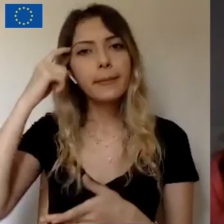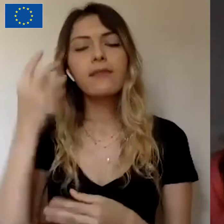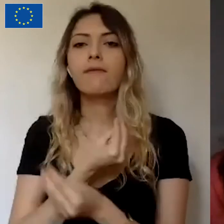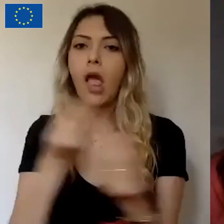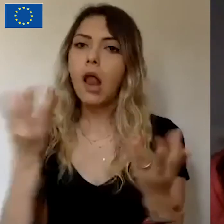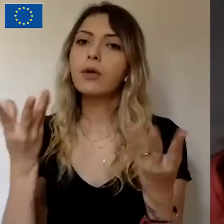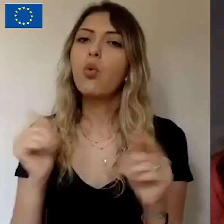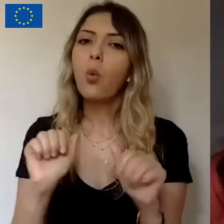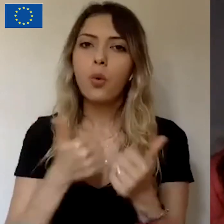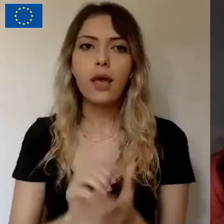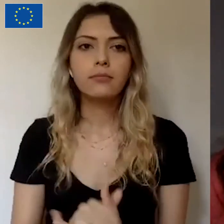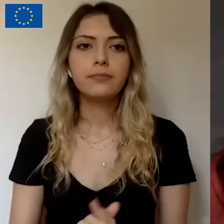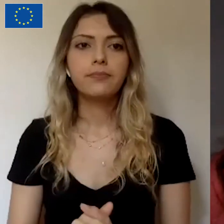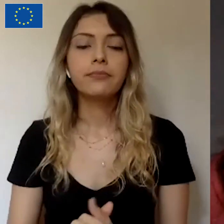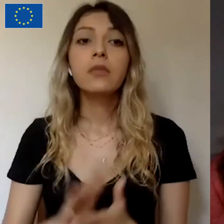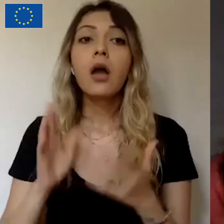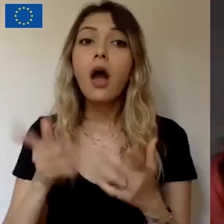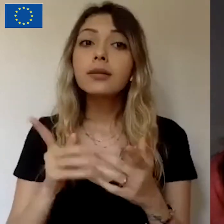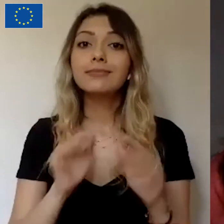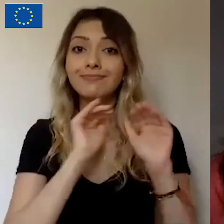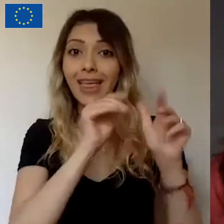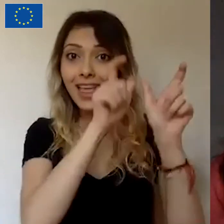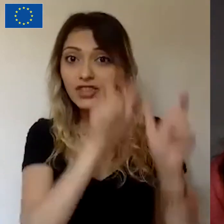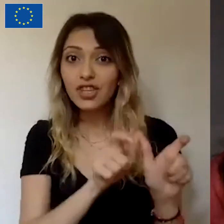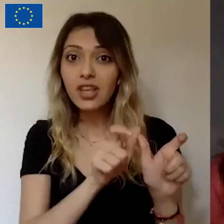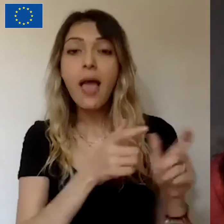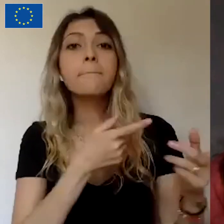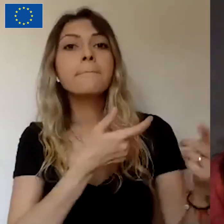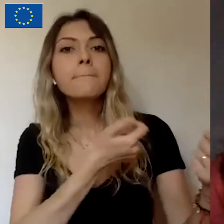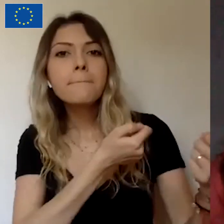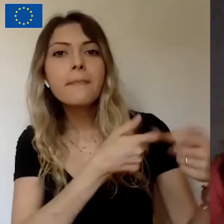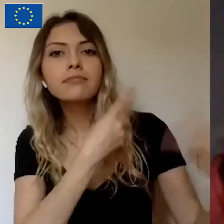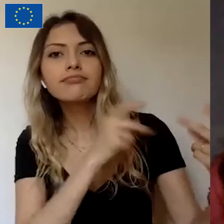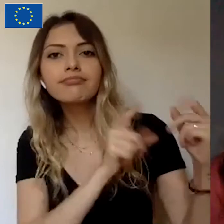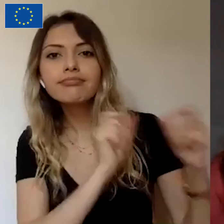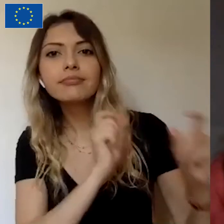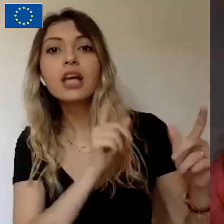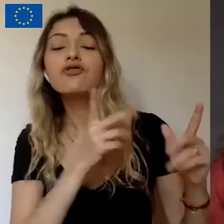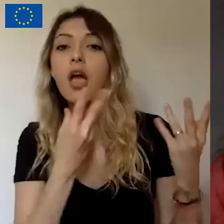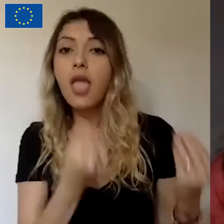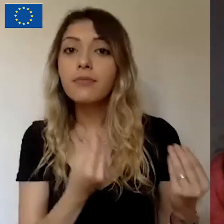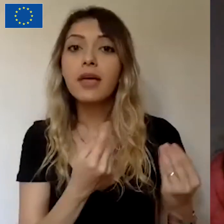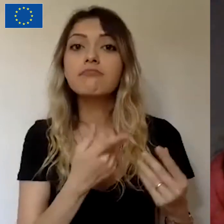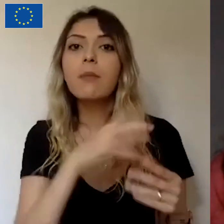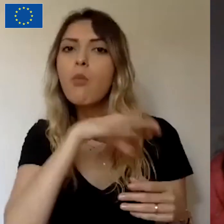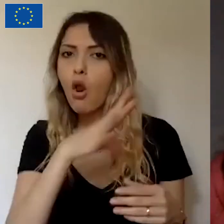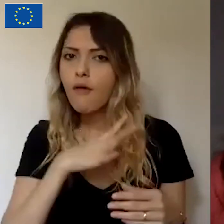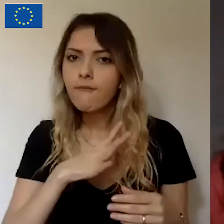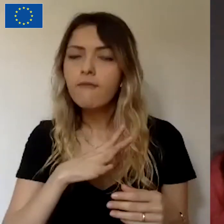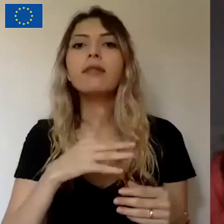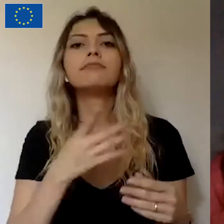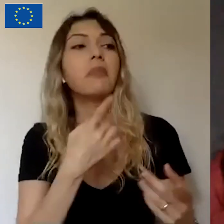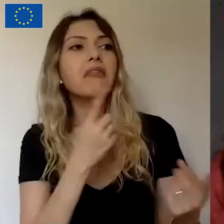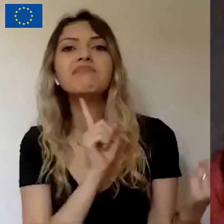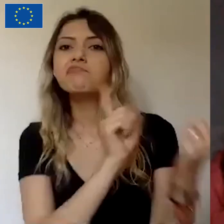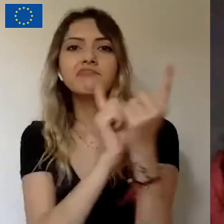Ayrıca destekçilerinizle mesajlaşabileceğiniz bir platform da var yani. Hem genel olarak bir bilgilendirme yapabiliyorsunuz hem birebir de konuşmak isterseniz Fon